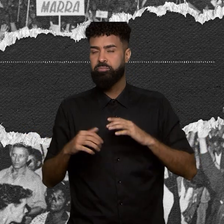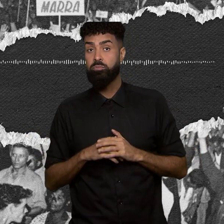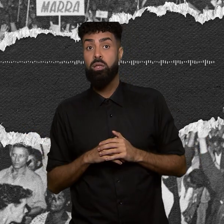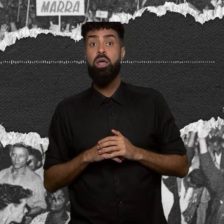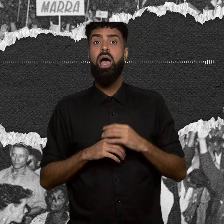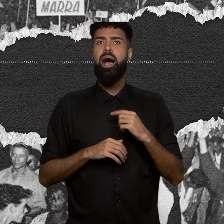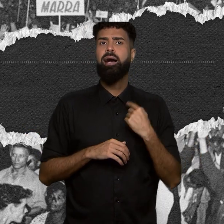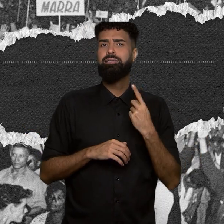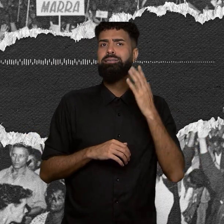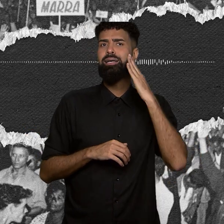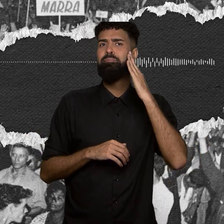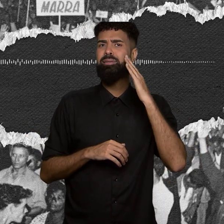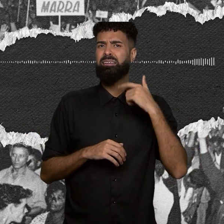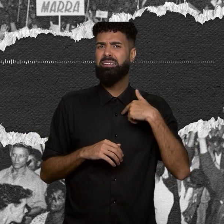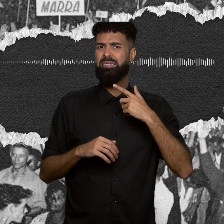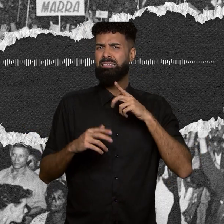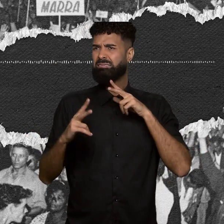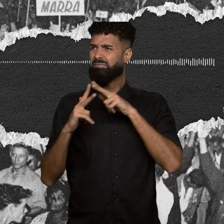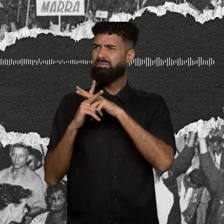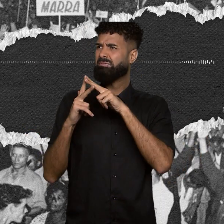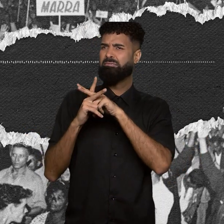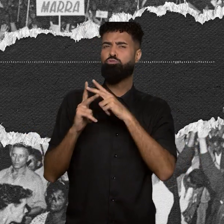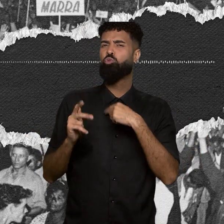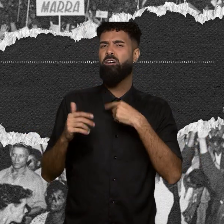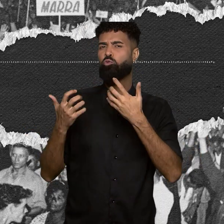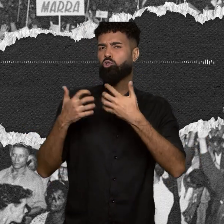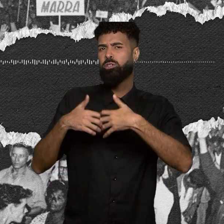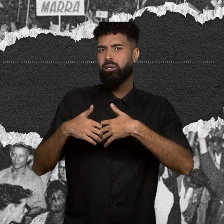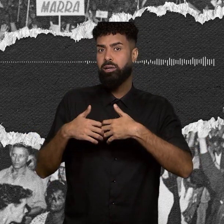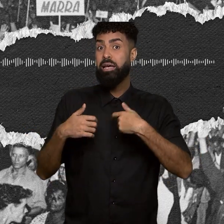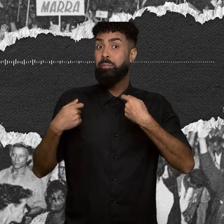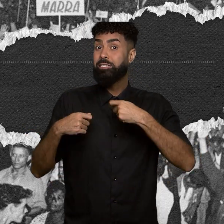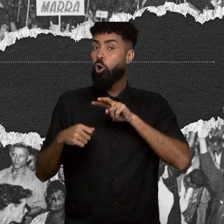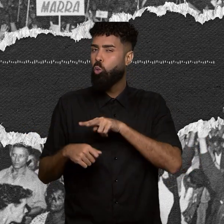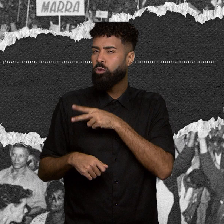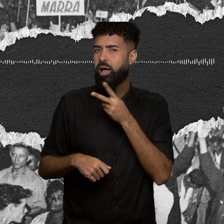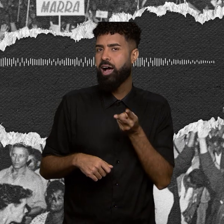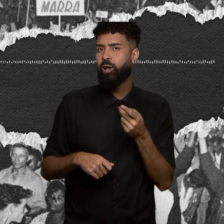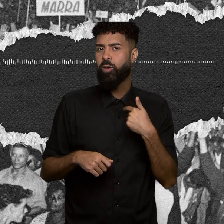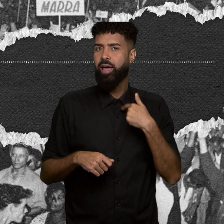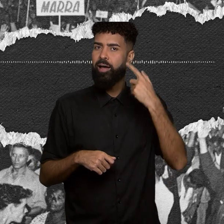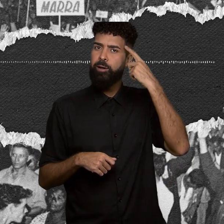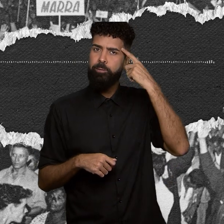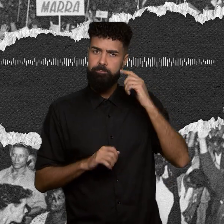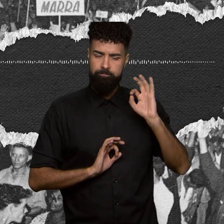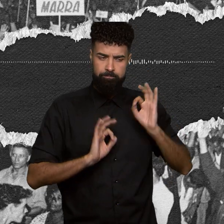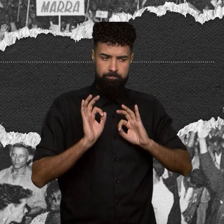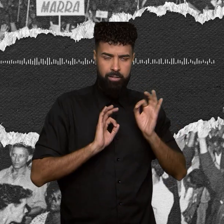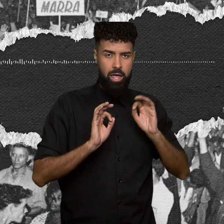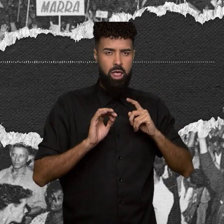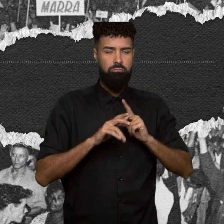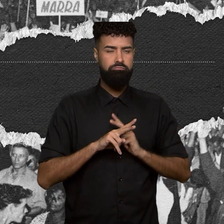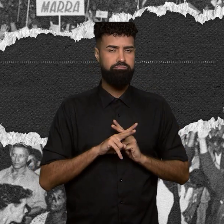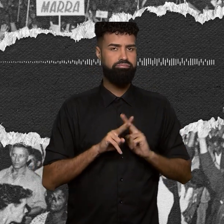não ia funcionar e que, pelo contrário, era preciso se dedicar e inserir-se no meio do povo,